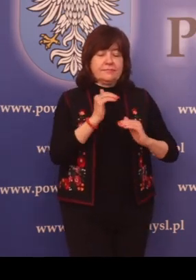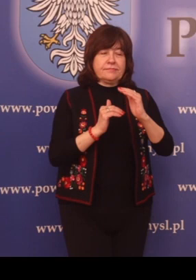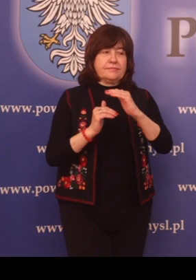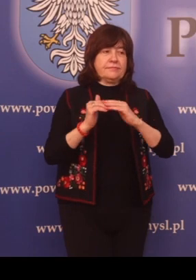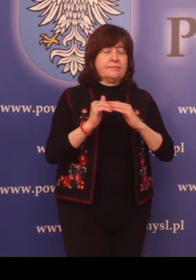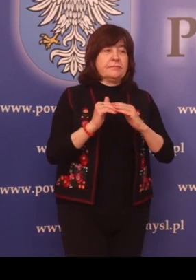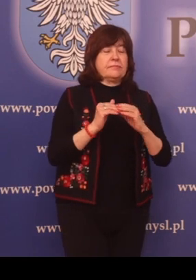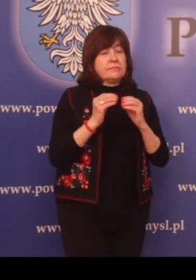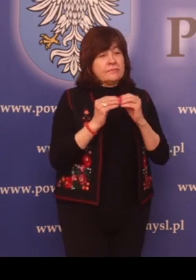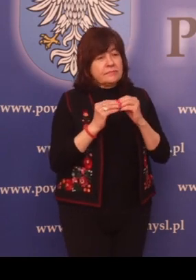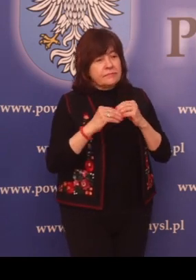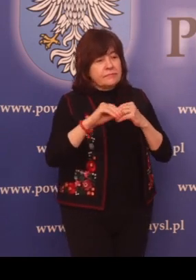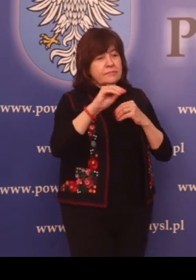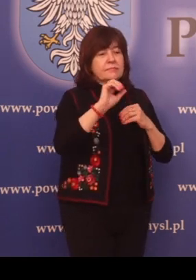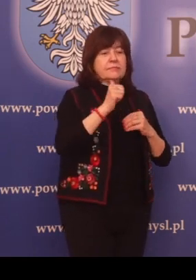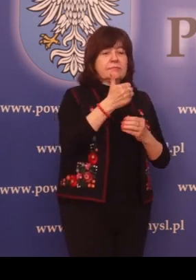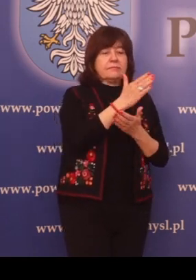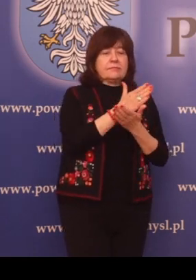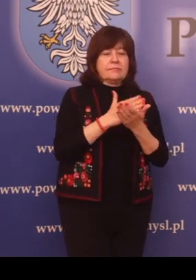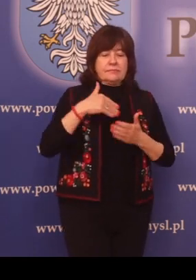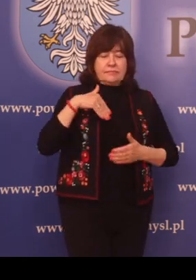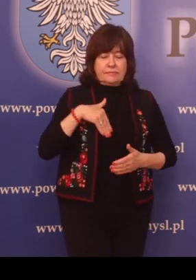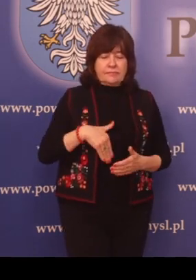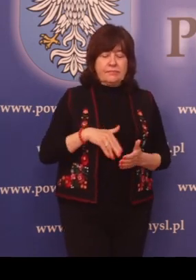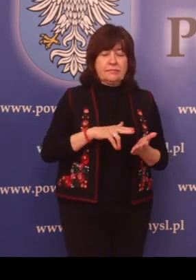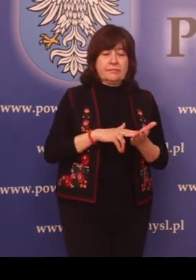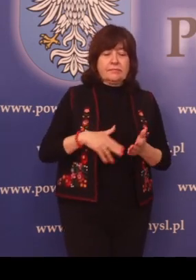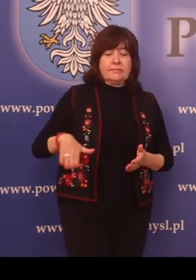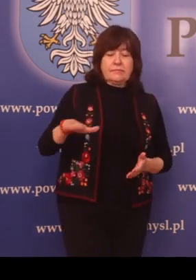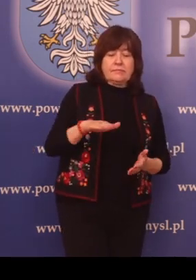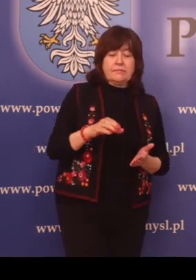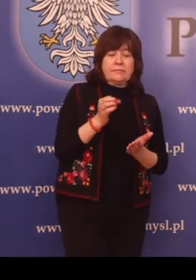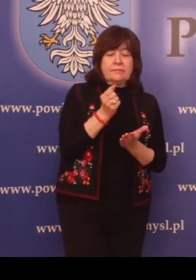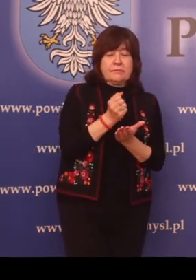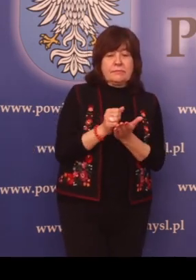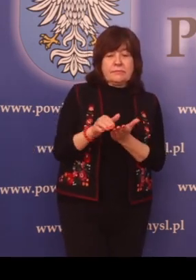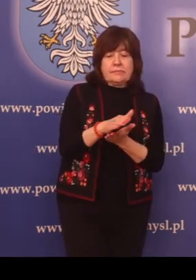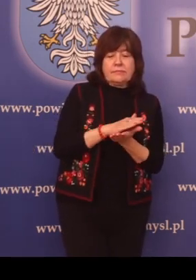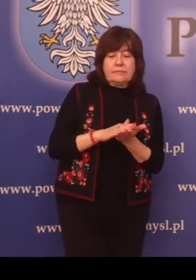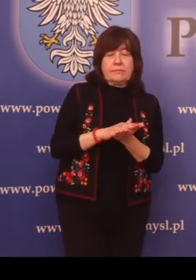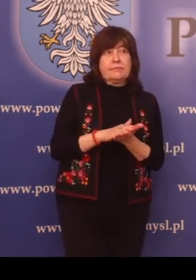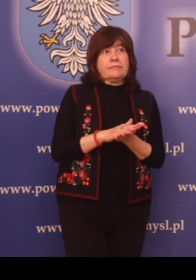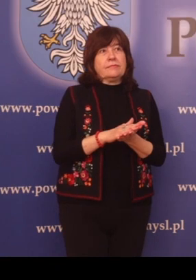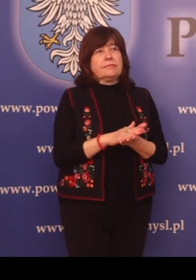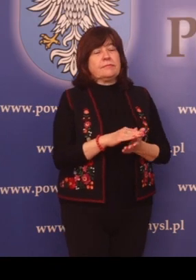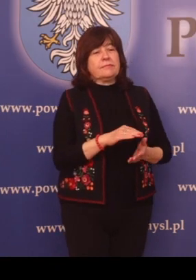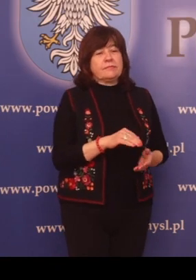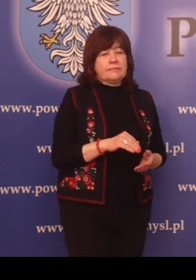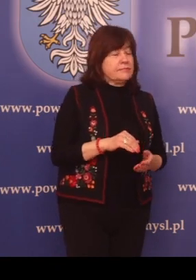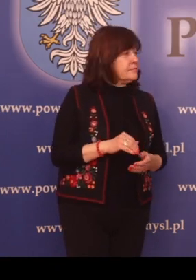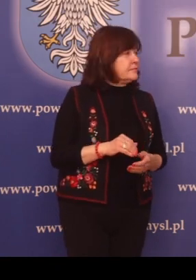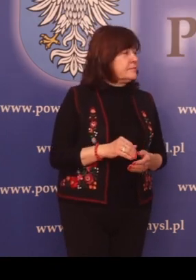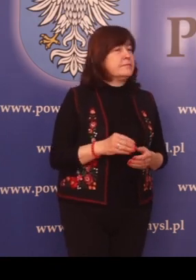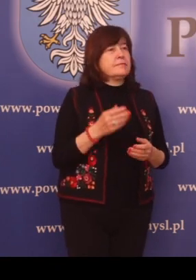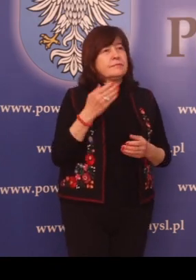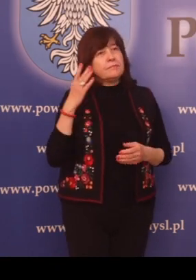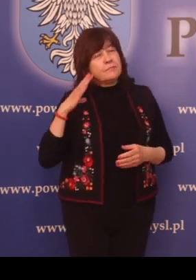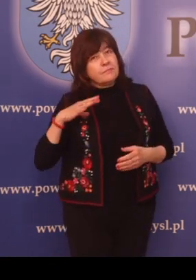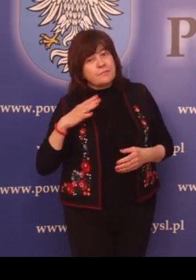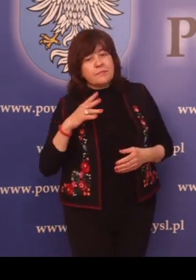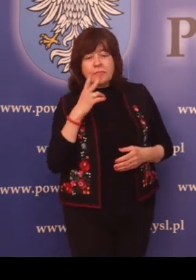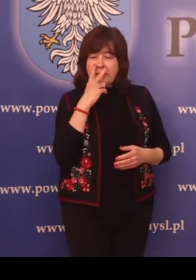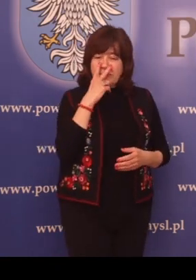zaś ponad półtora tysiąca na terenie gmin powiatu przemyskiego. Warto zobaczyć